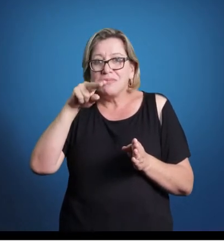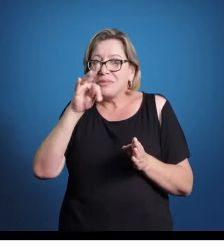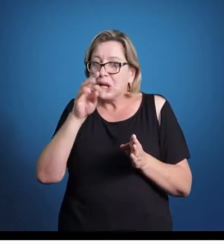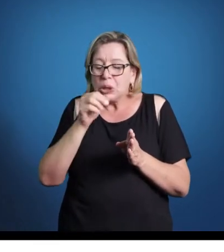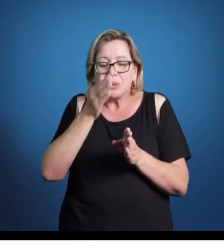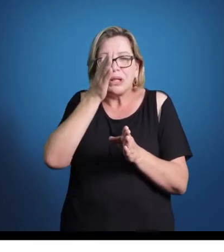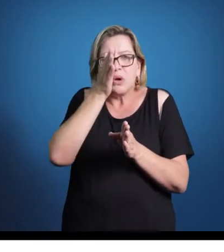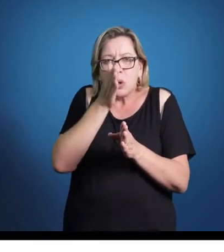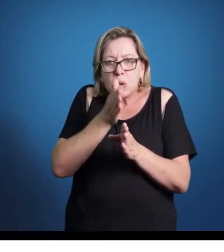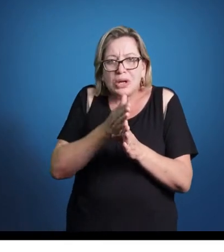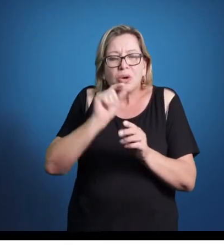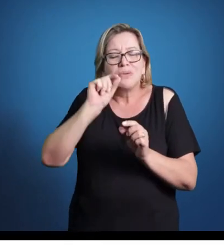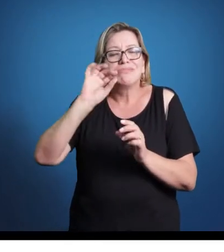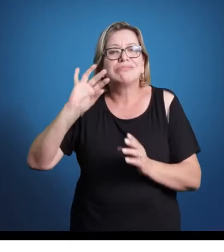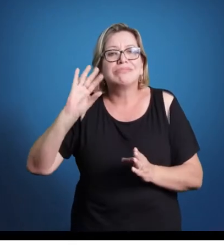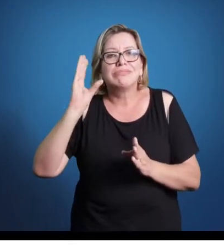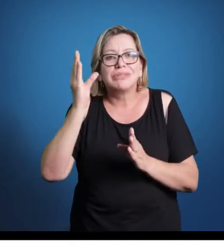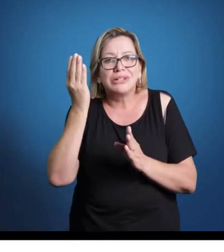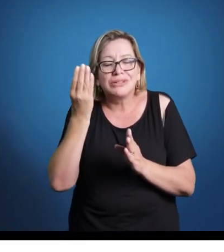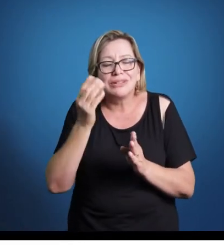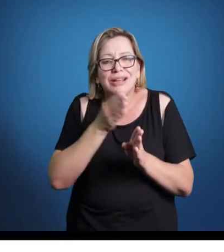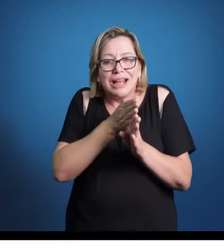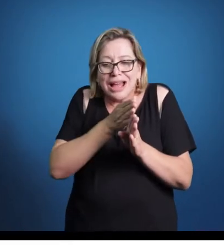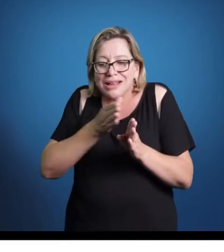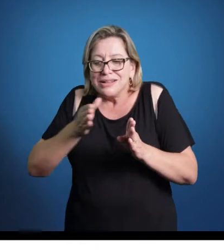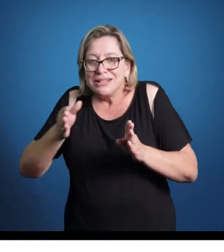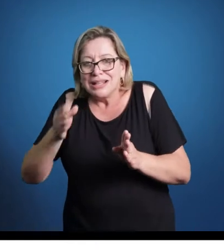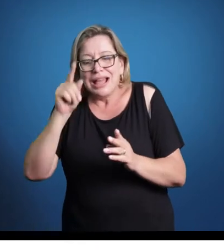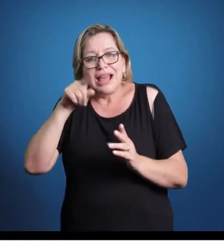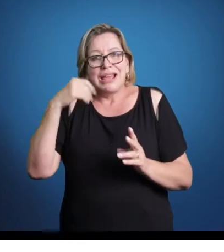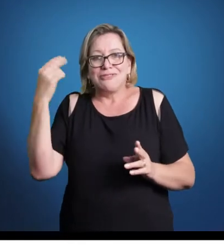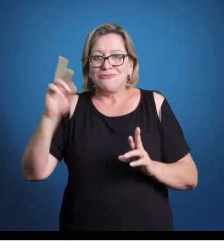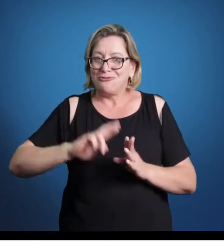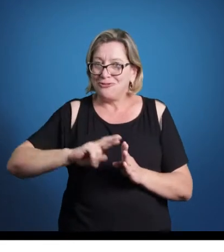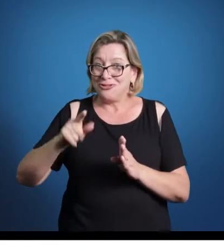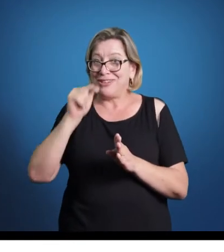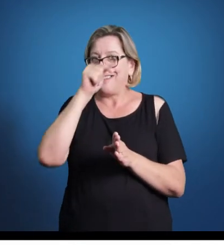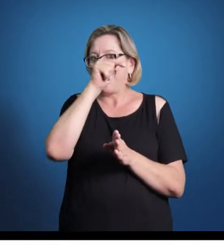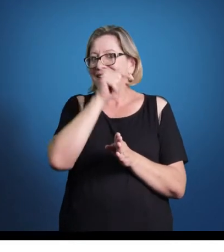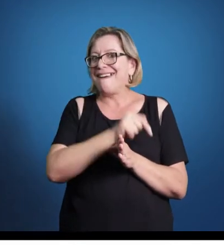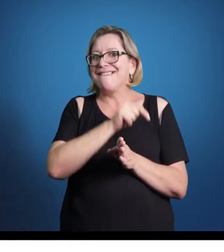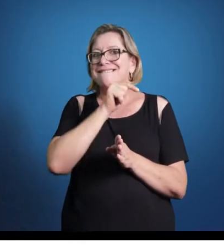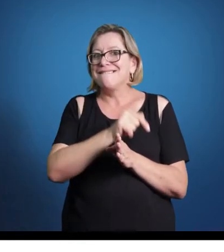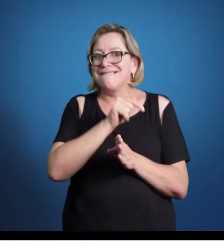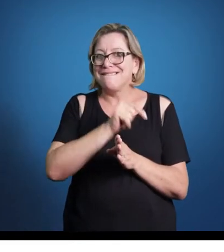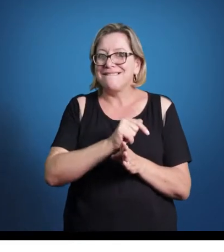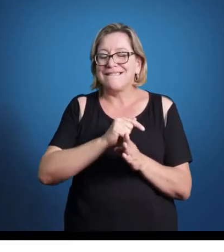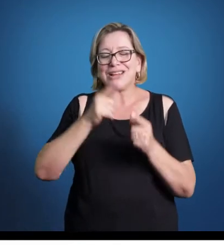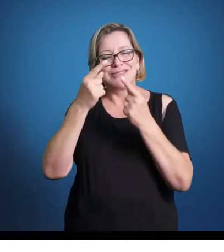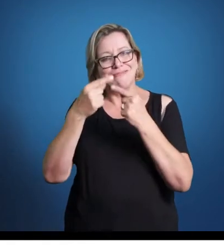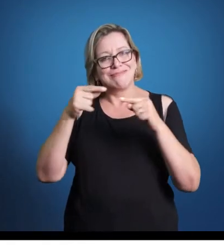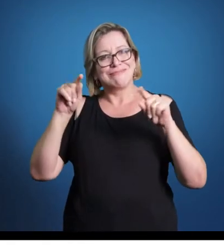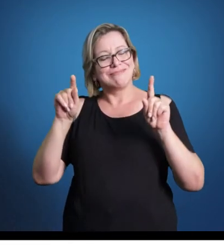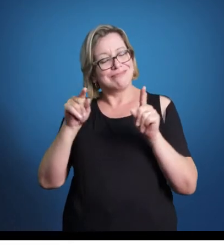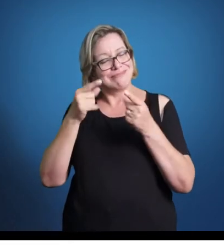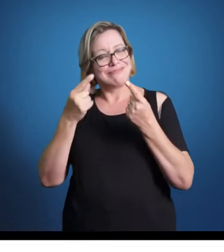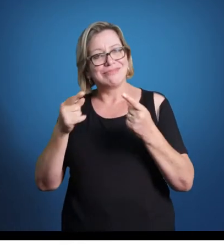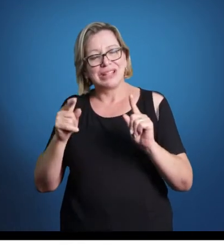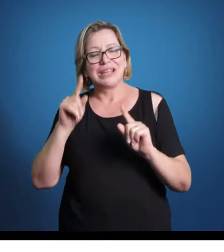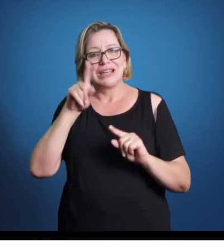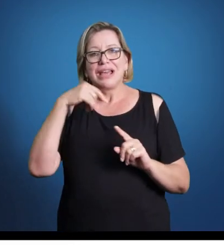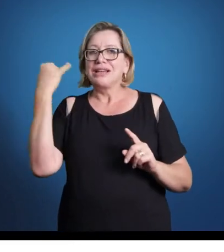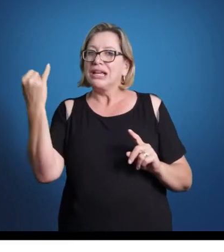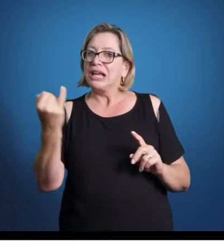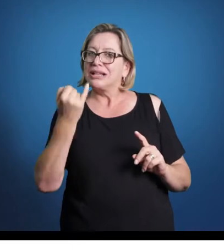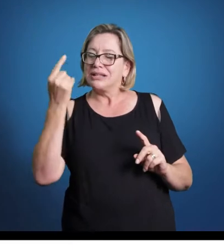Não. De fato, o que aconteceu no renascimento musical é extremamente diferente do que estava acontecendo dentro da música medieval, e é